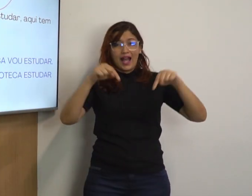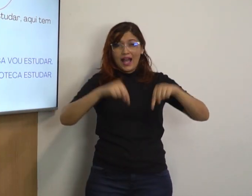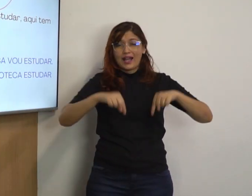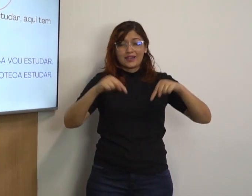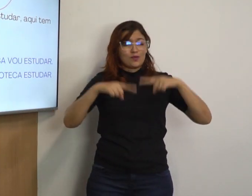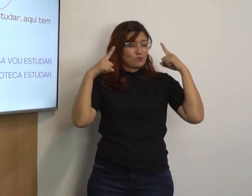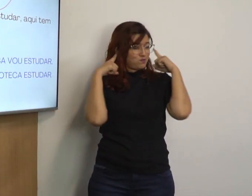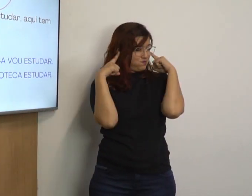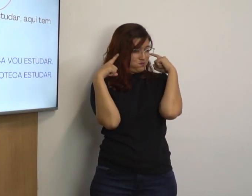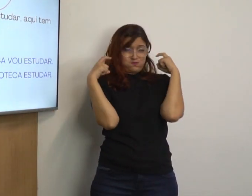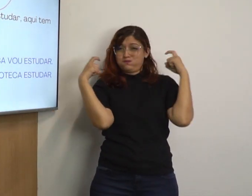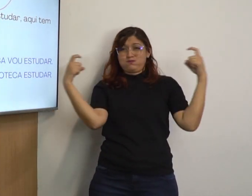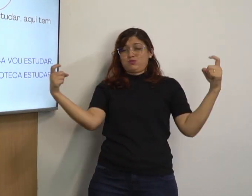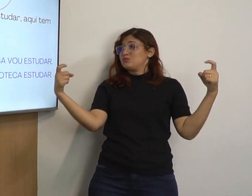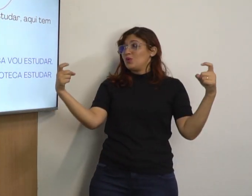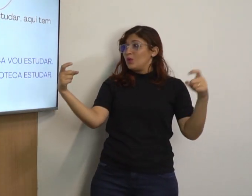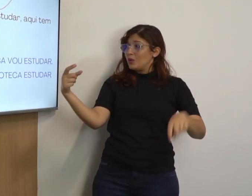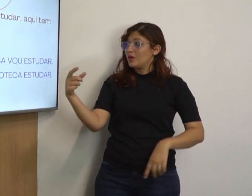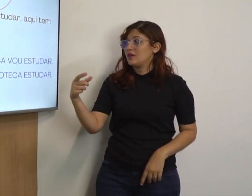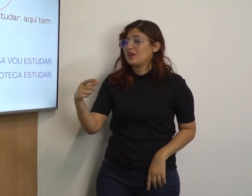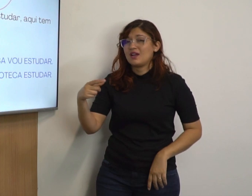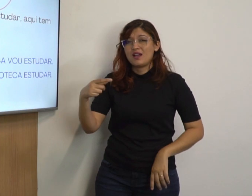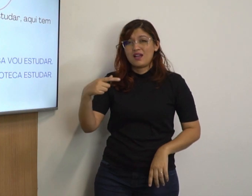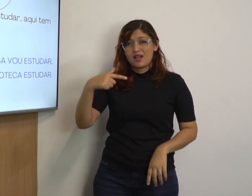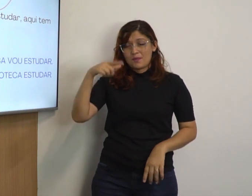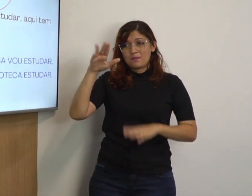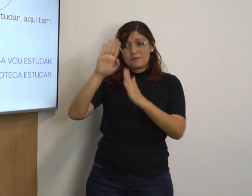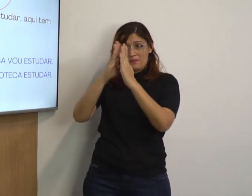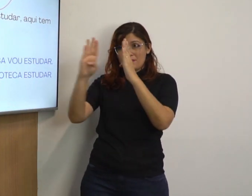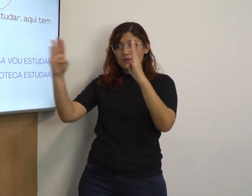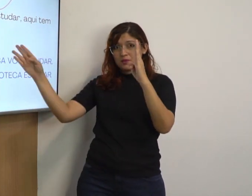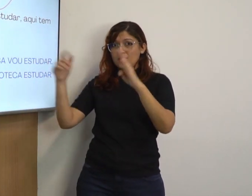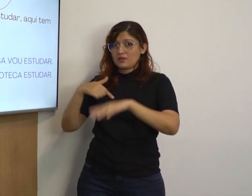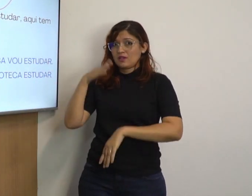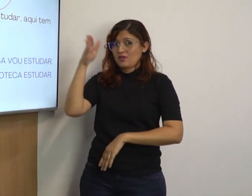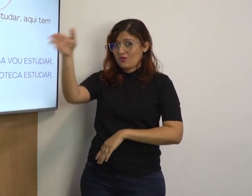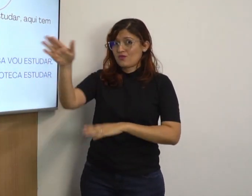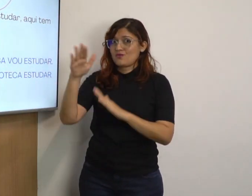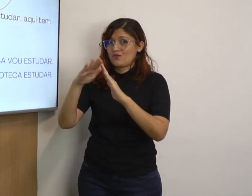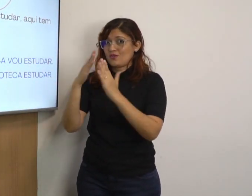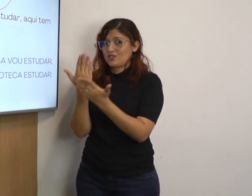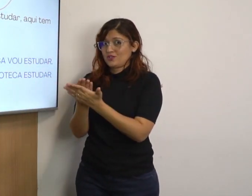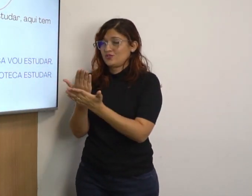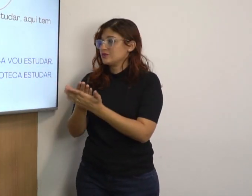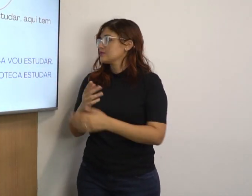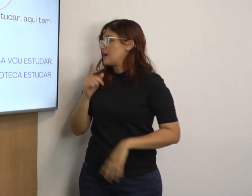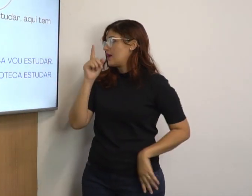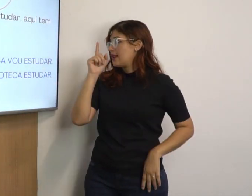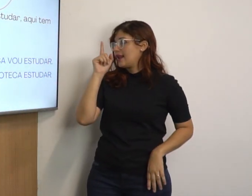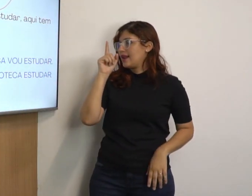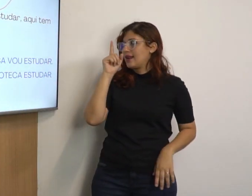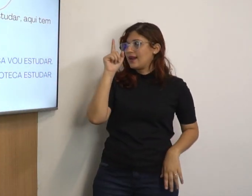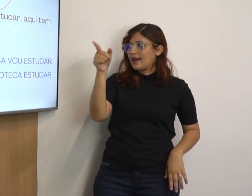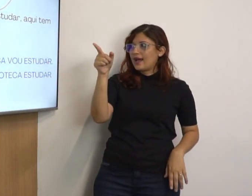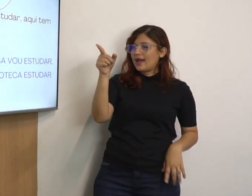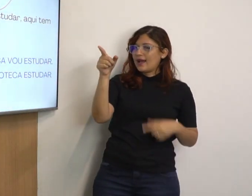Vai copiando aí. Então, aqui barulho muito. Biblioteca. Vou estudar.